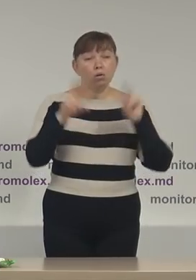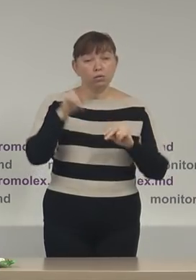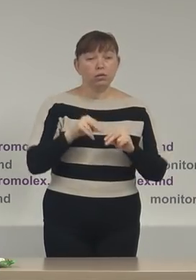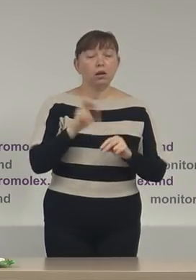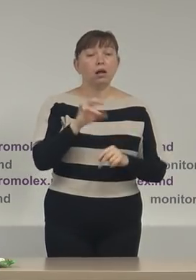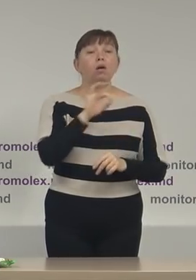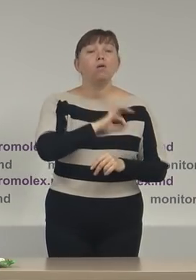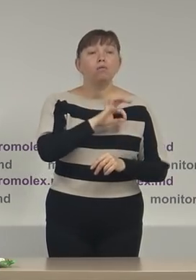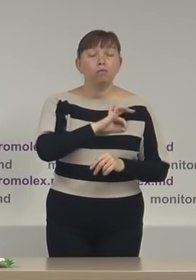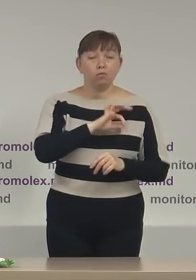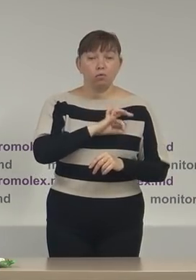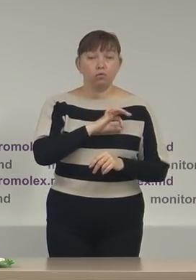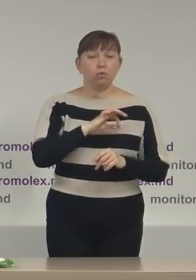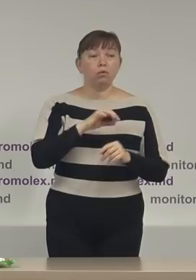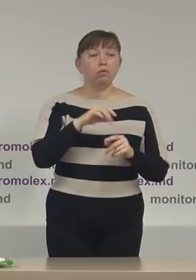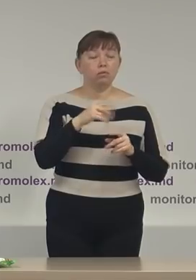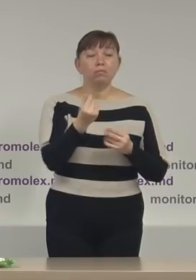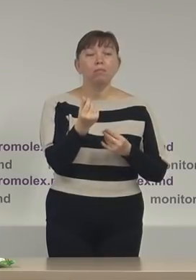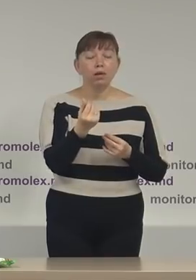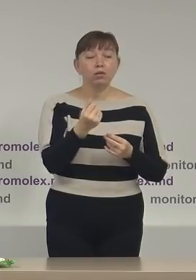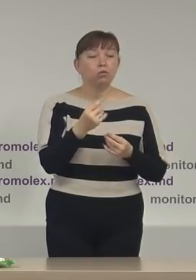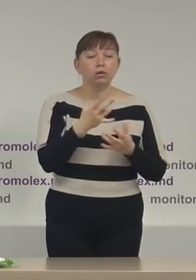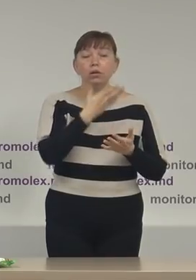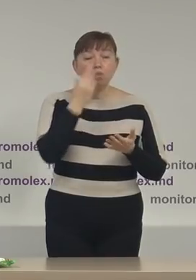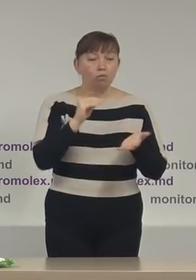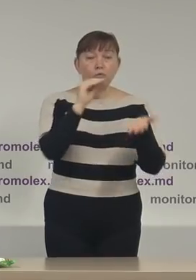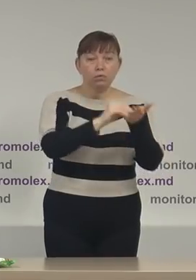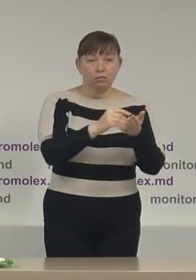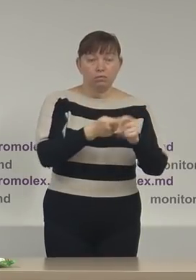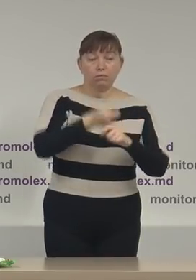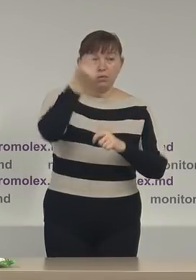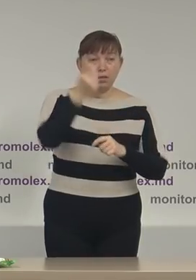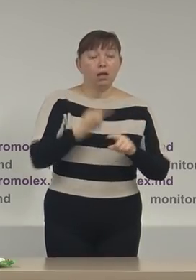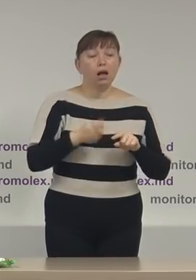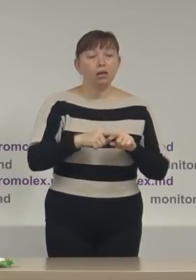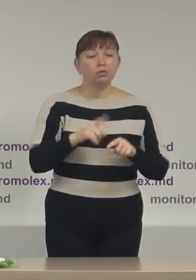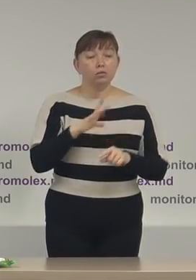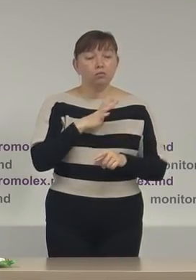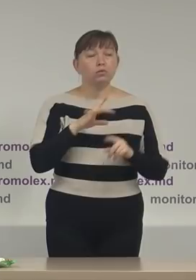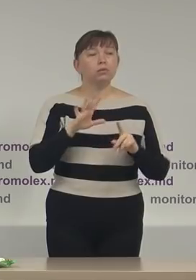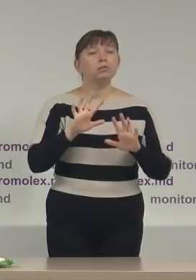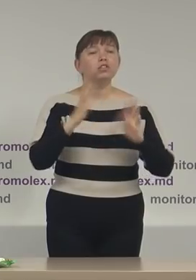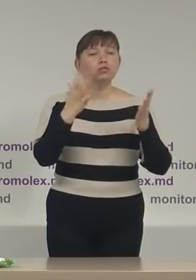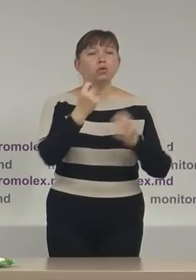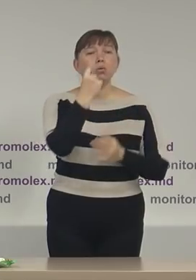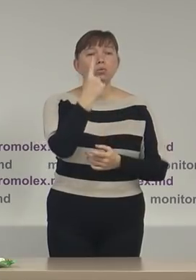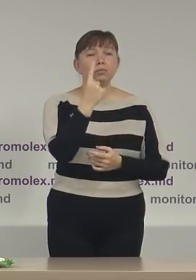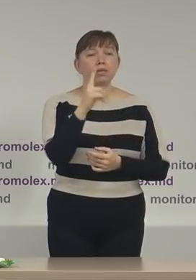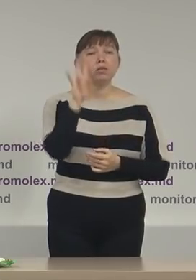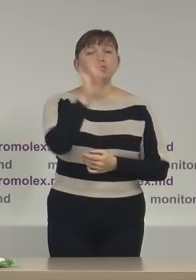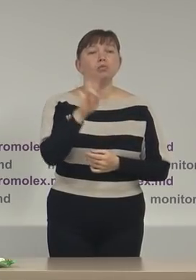drept folosirea fundurilor nedeclarate în campania electorală este vorba de acel incident din 11